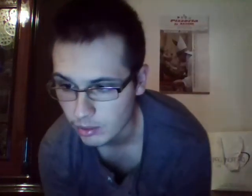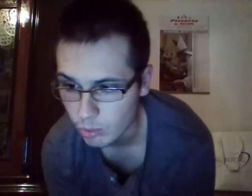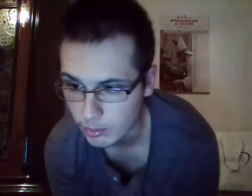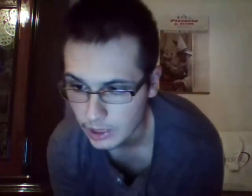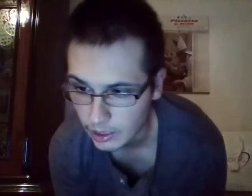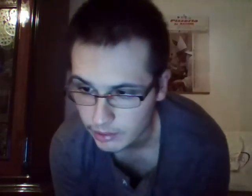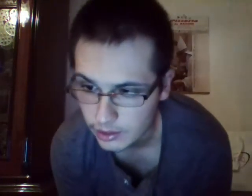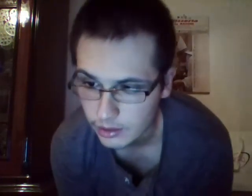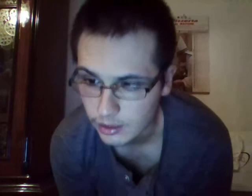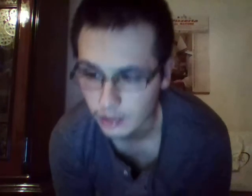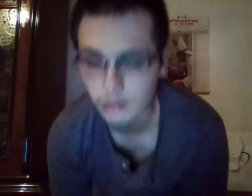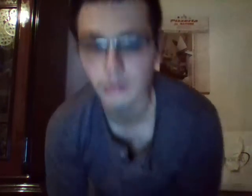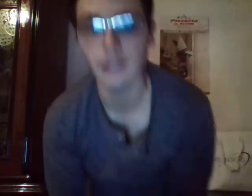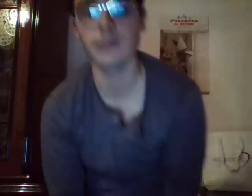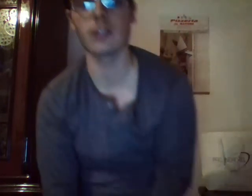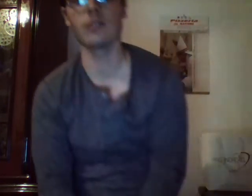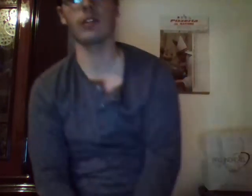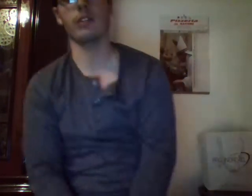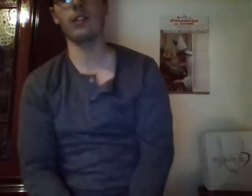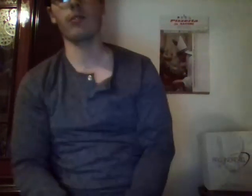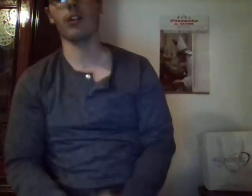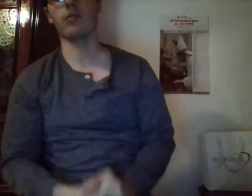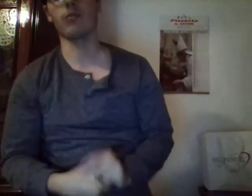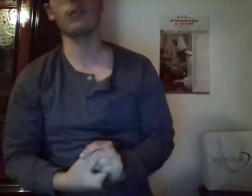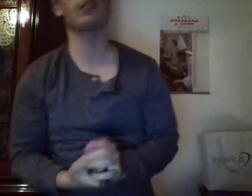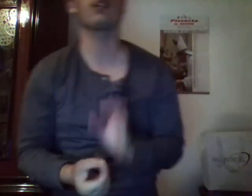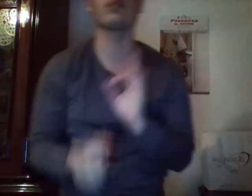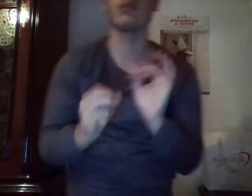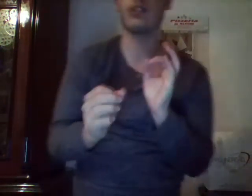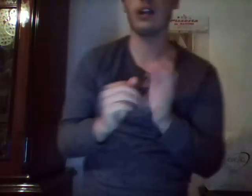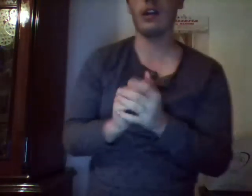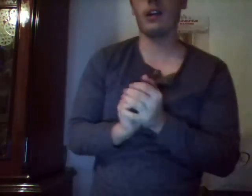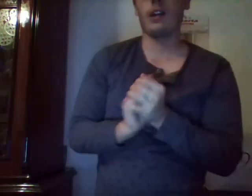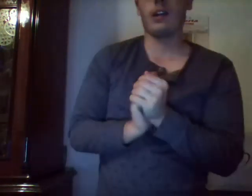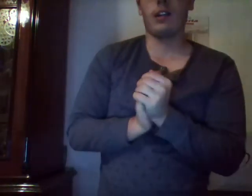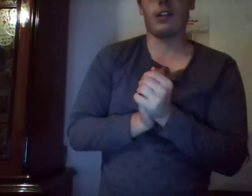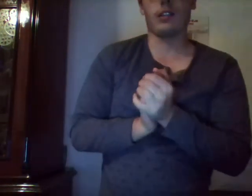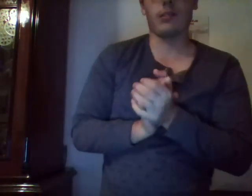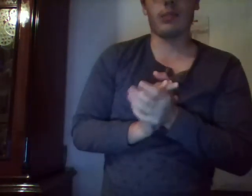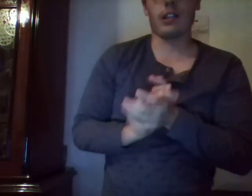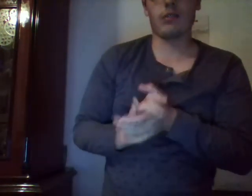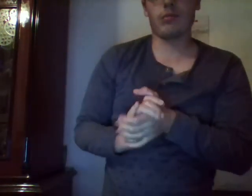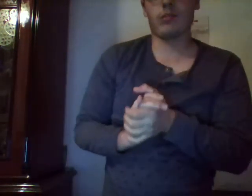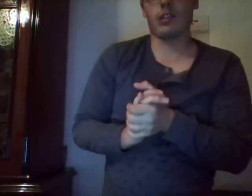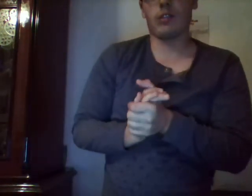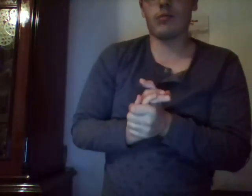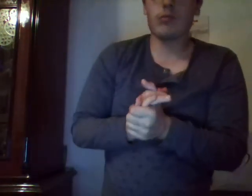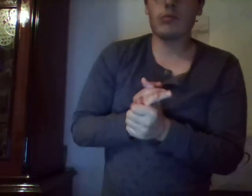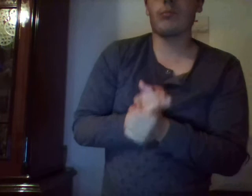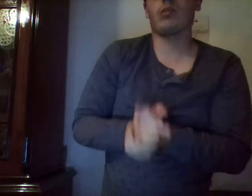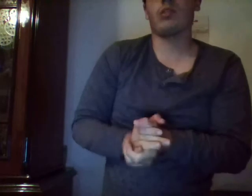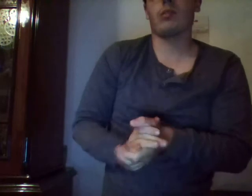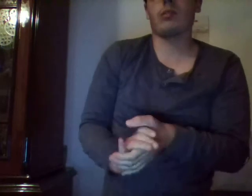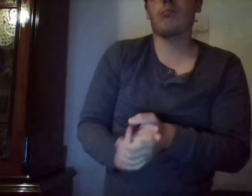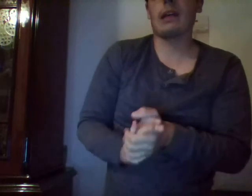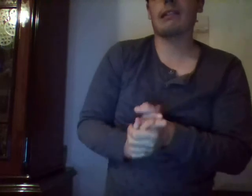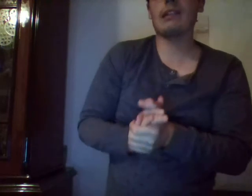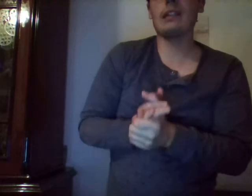2020 a quasi alle ore 19 intanto la temperatura bassina